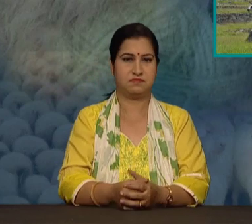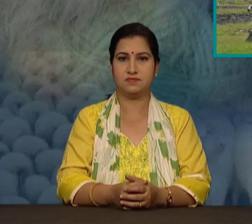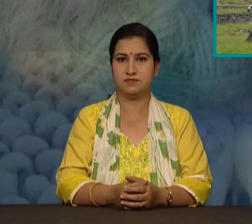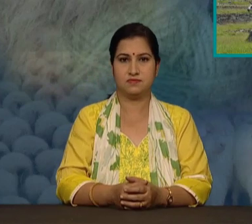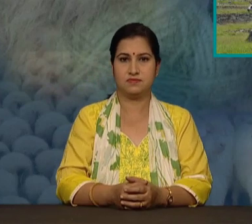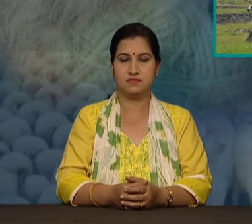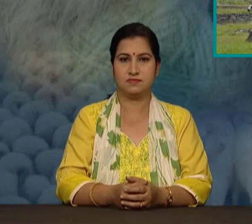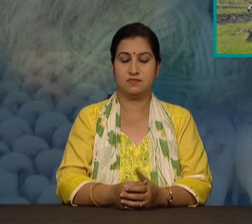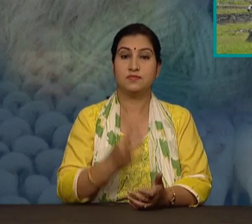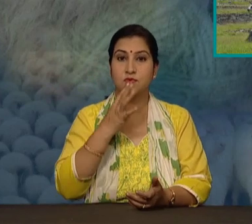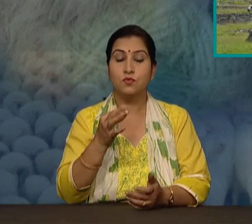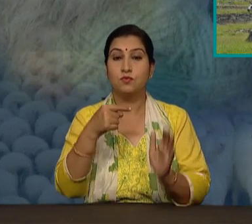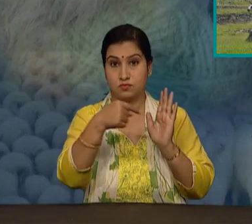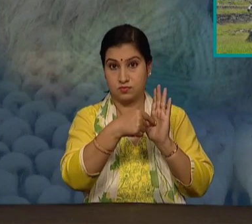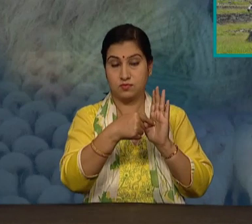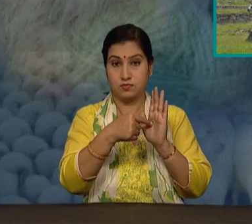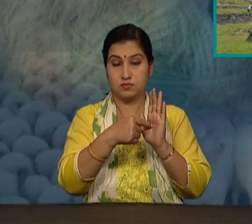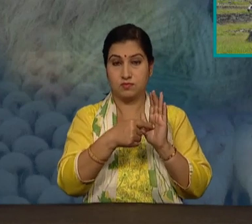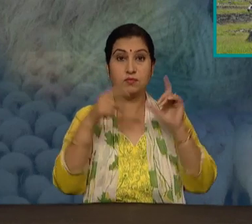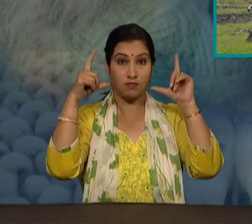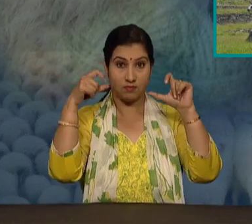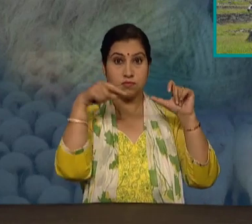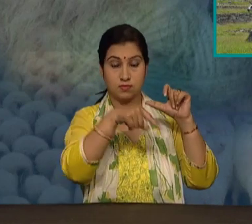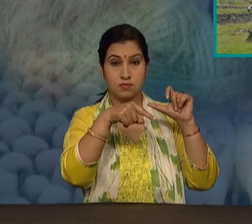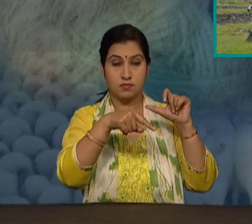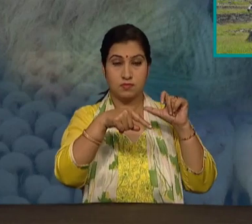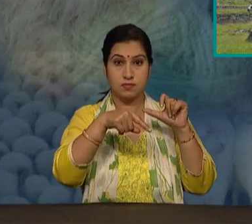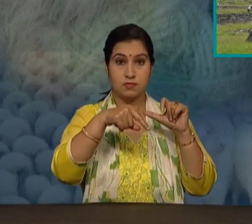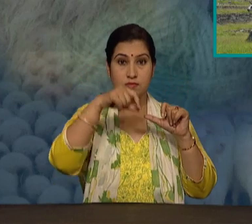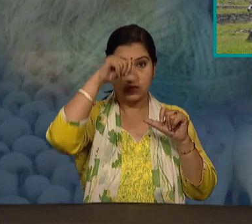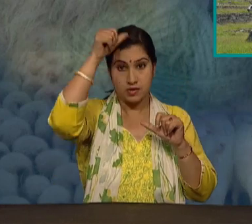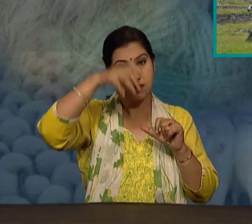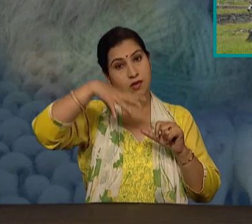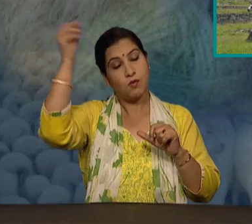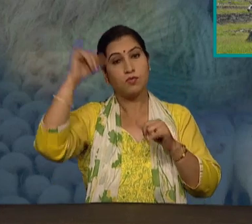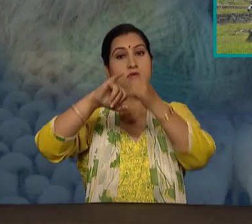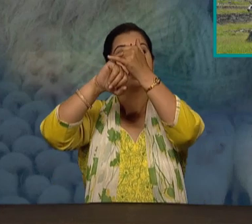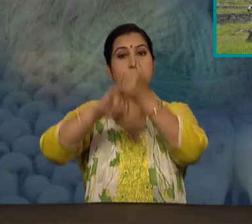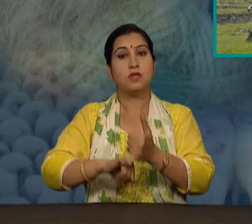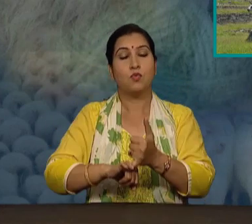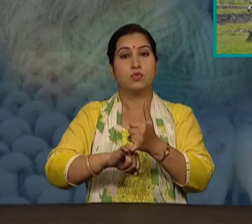असल में यह डक्षन अमेरिका में पाए जाते हैं